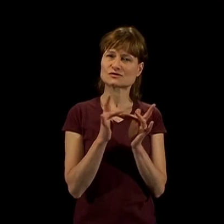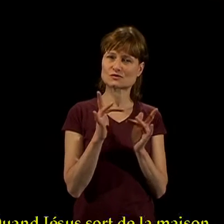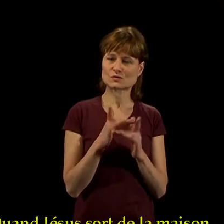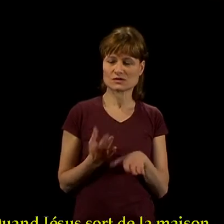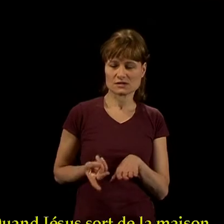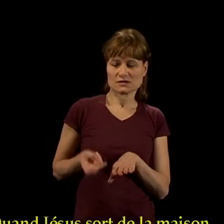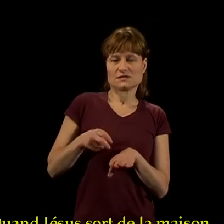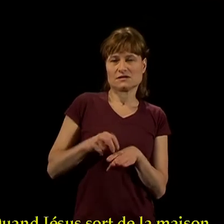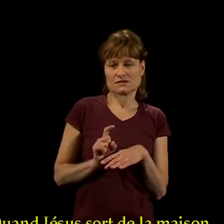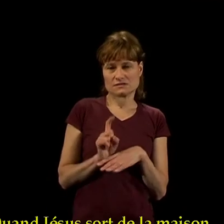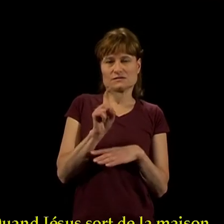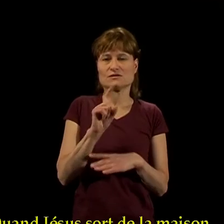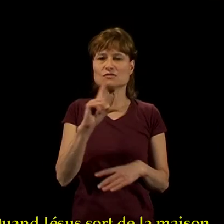Quand Jésus sort de la maison,